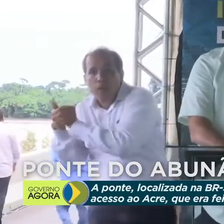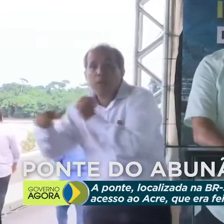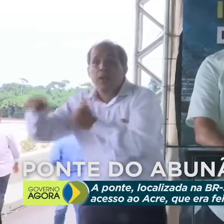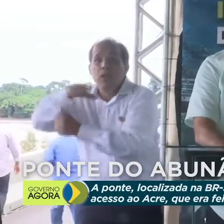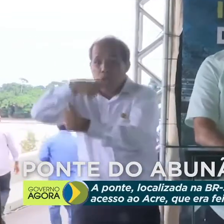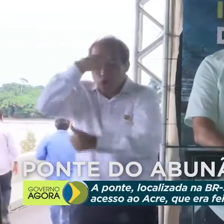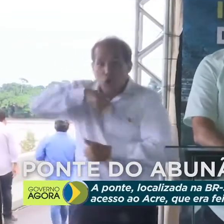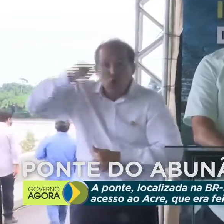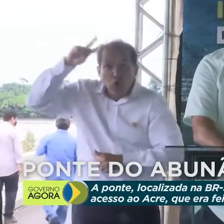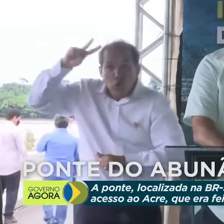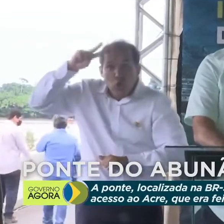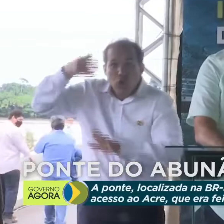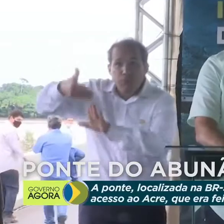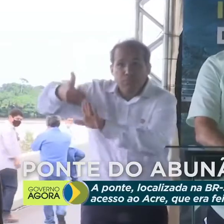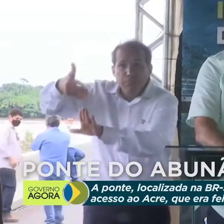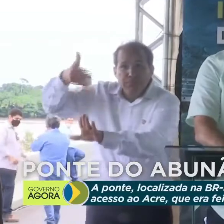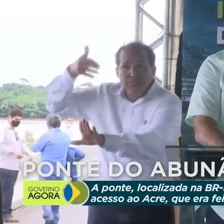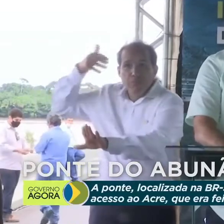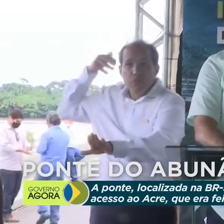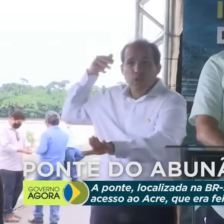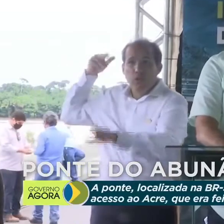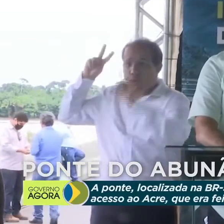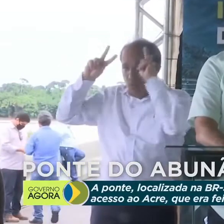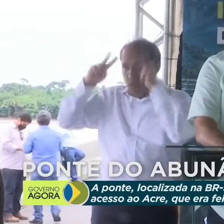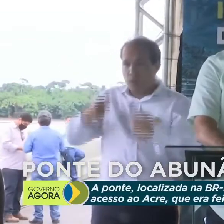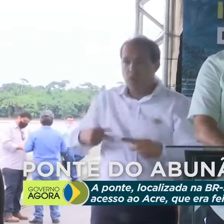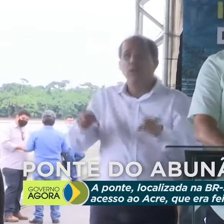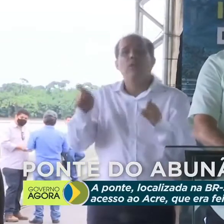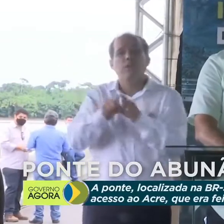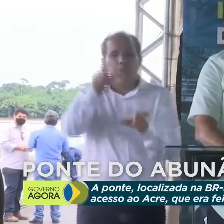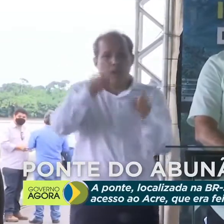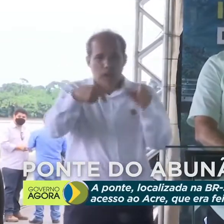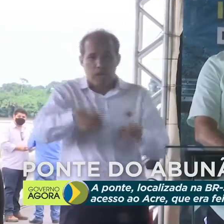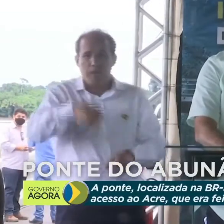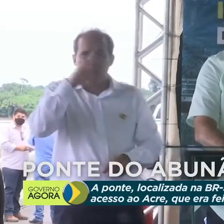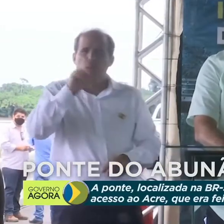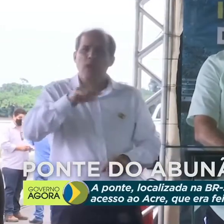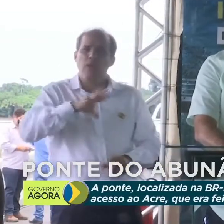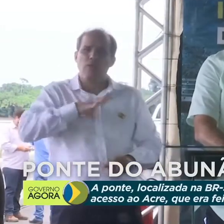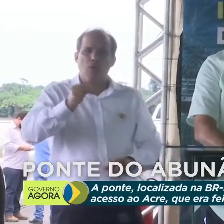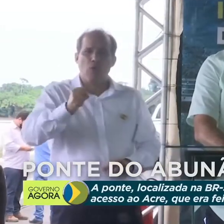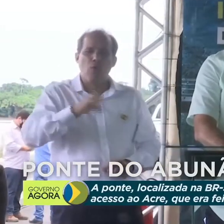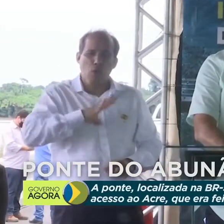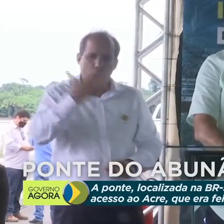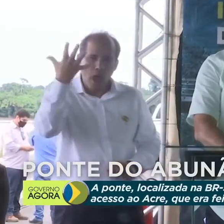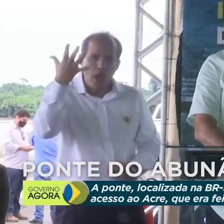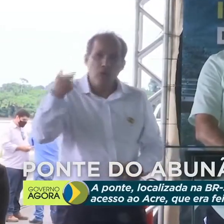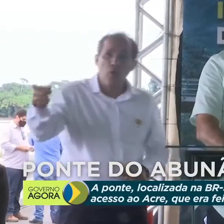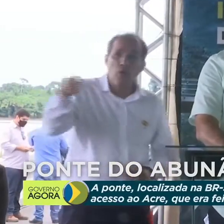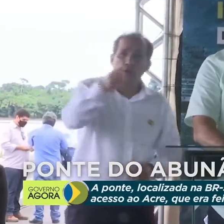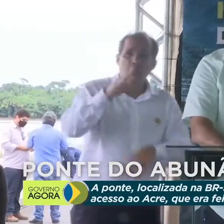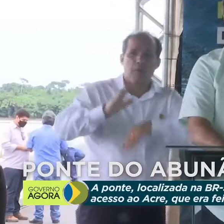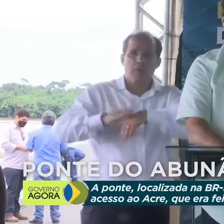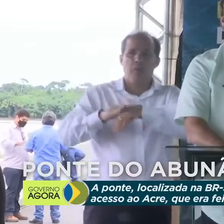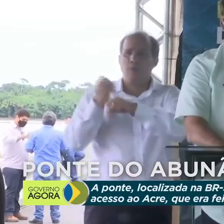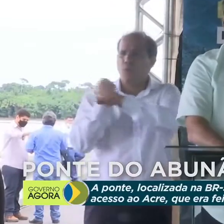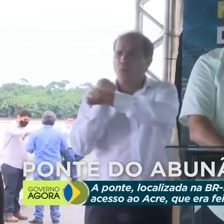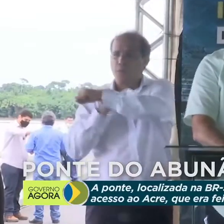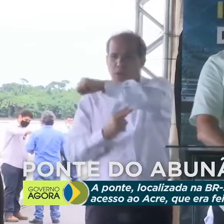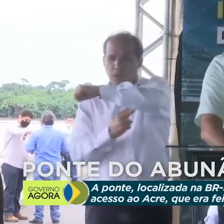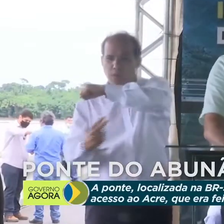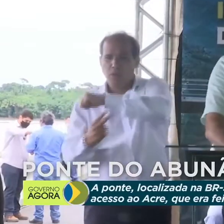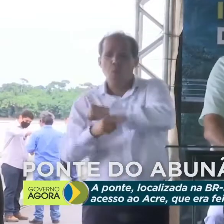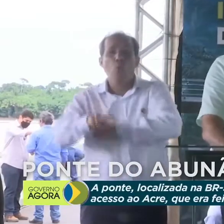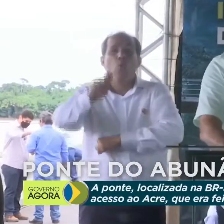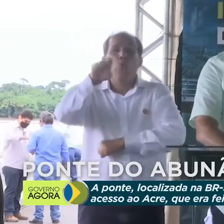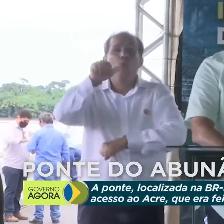o brasileiro, é um valente. Vocês que construíram essa ponte não